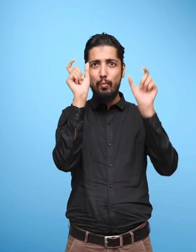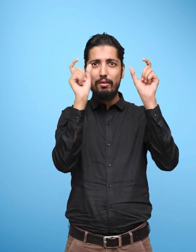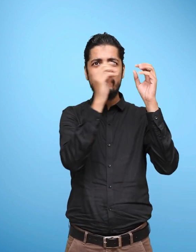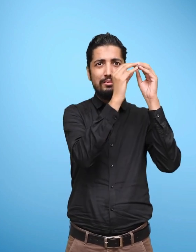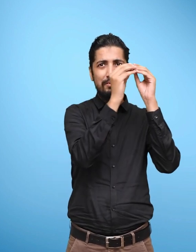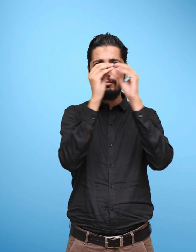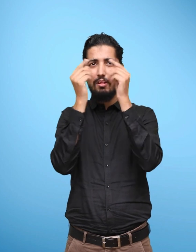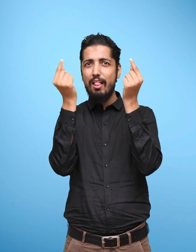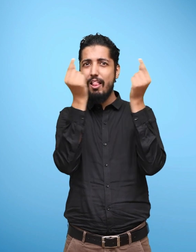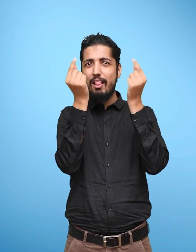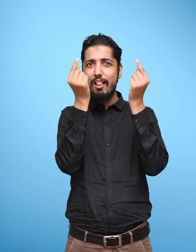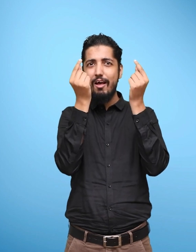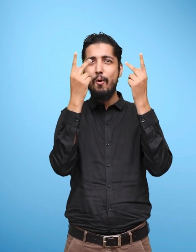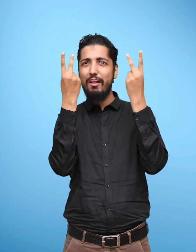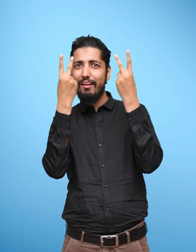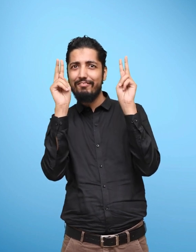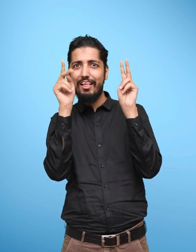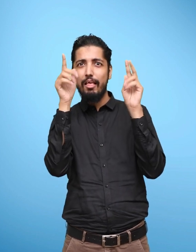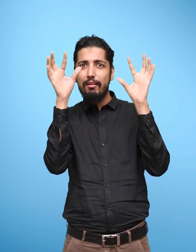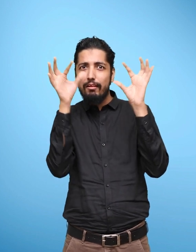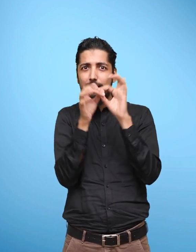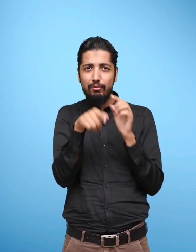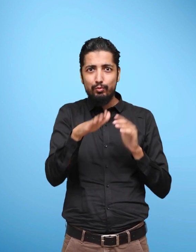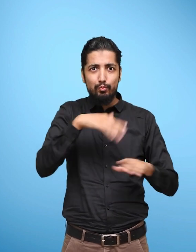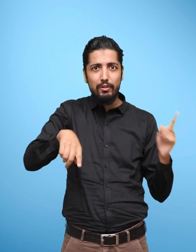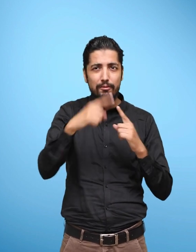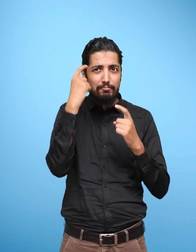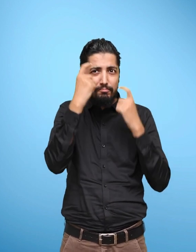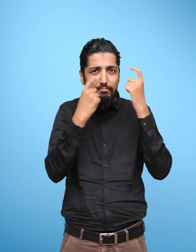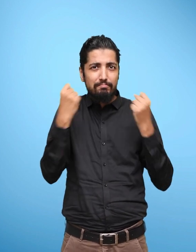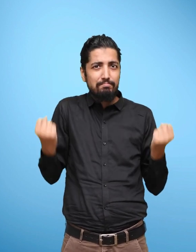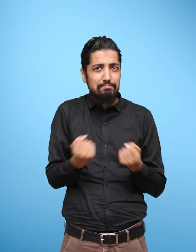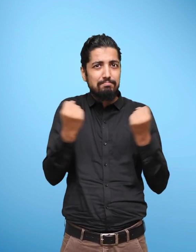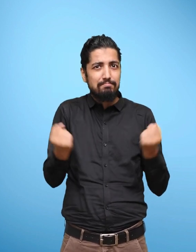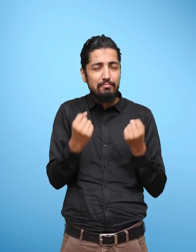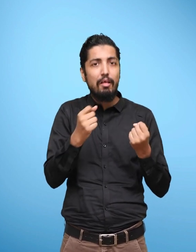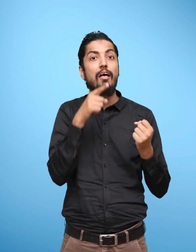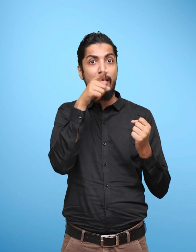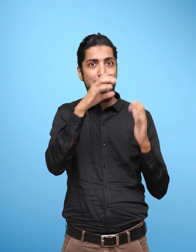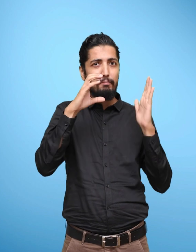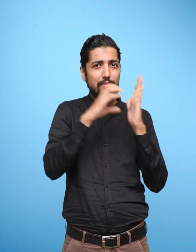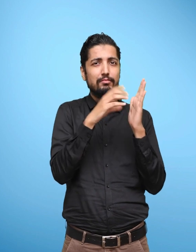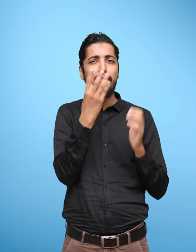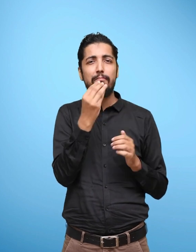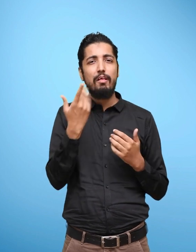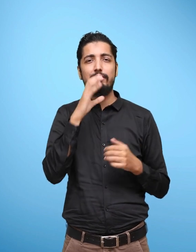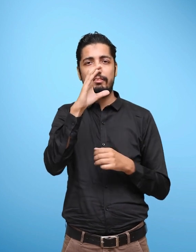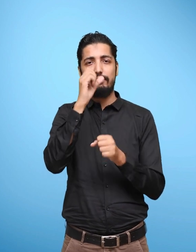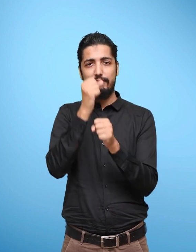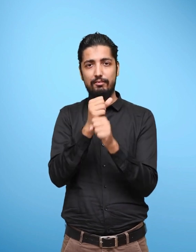अर्णाने से थाड़